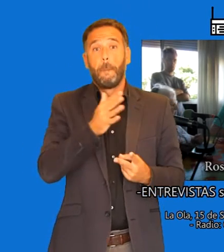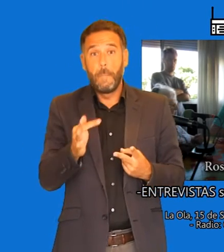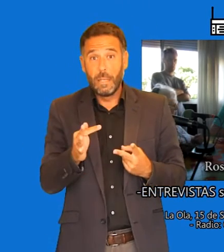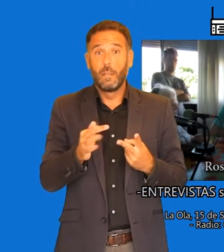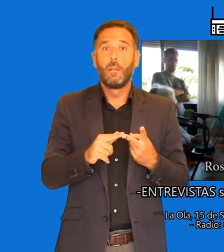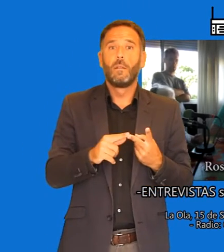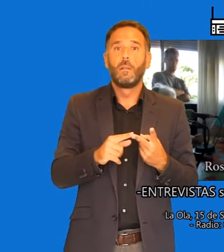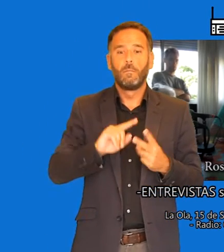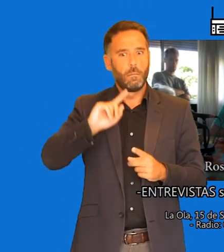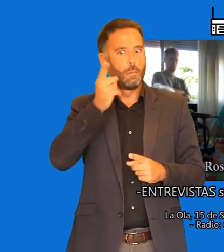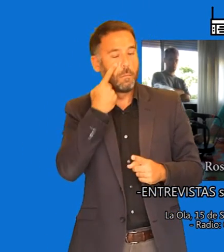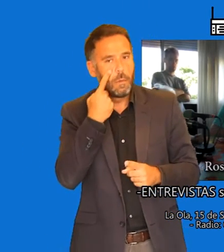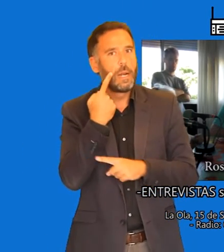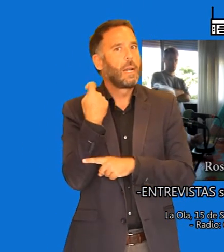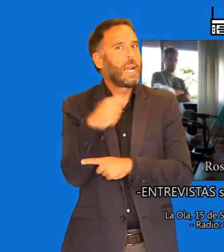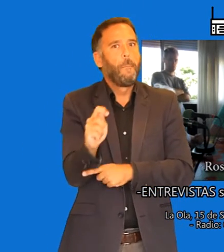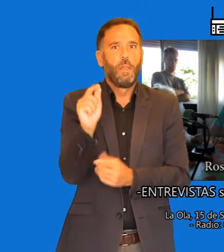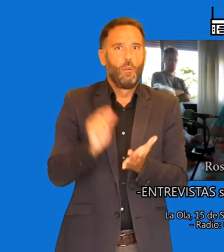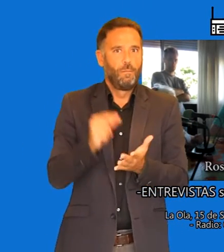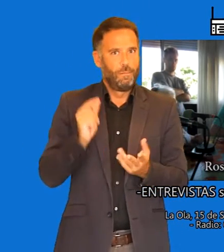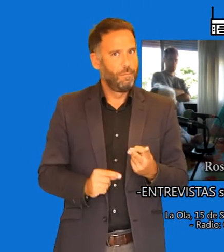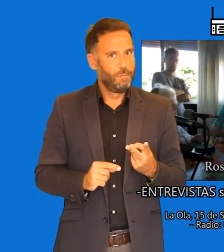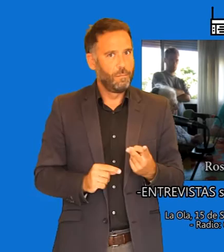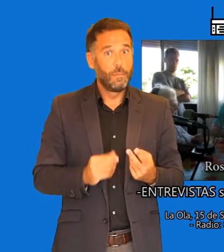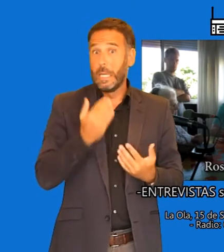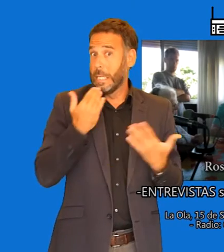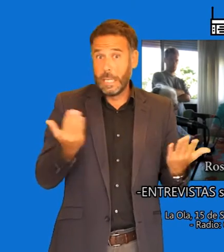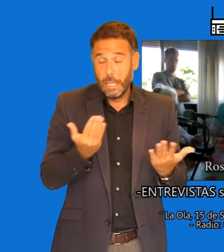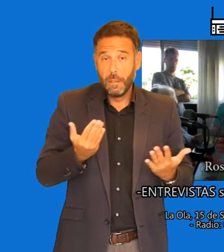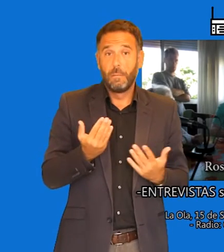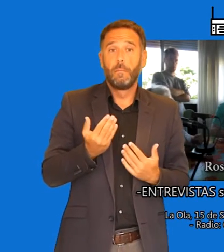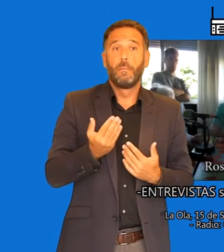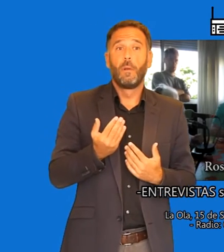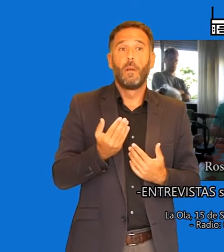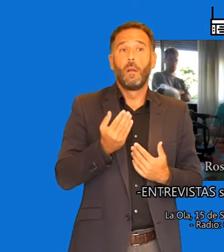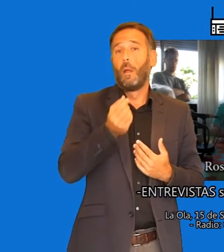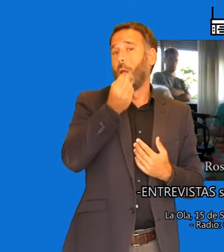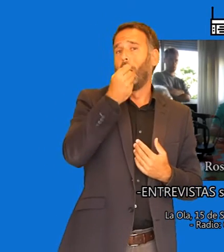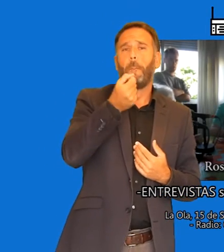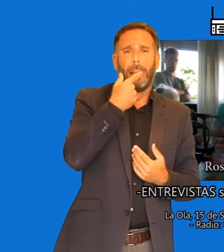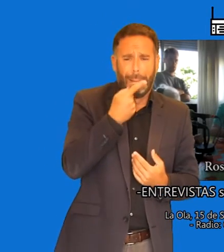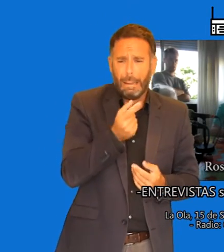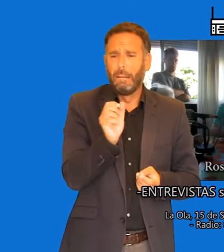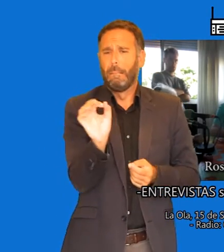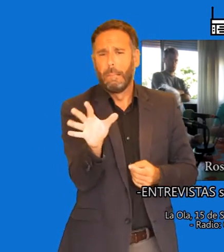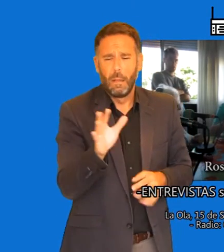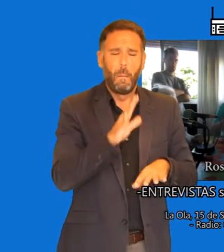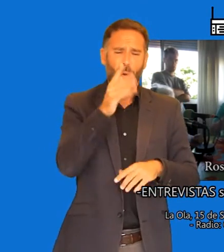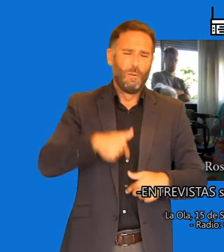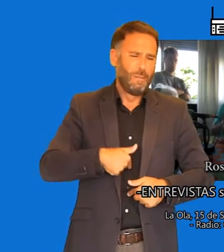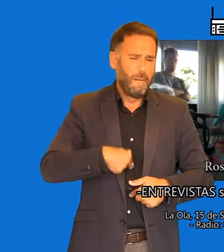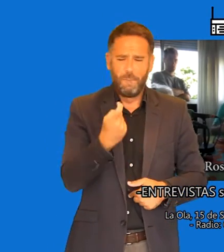diagnóstico precoz, ¿vale? Que en vez de mandarlo, que sea el del estómago, que sea a la niña porque le falta